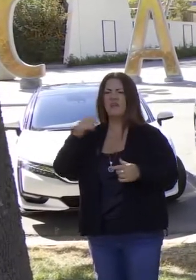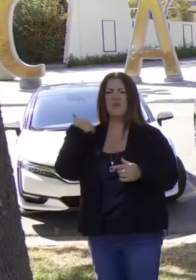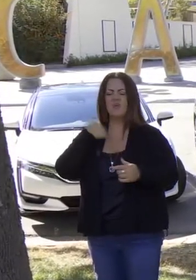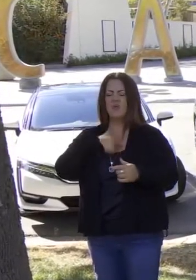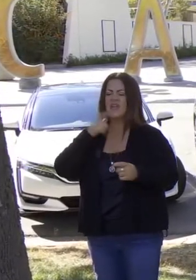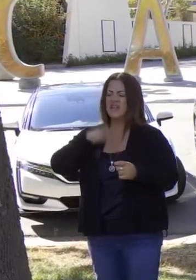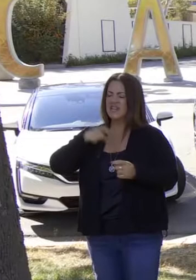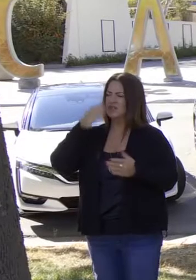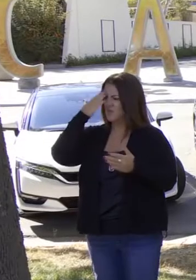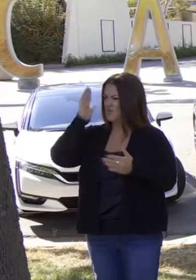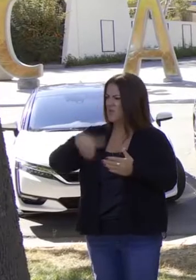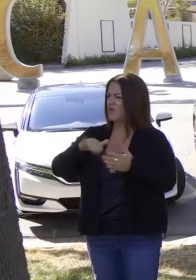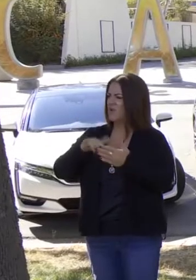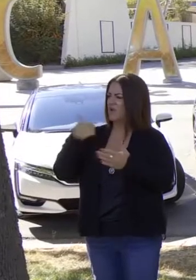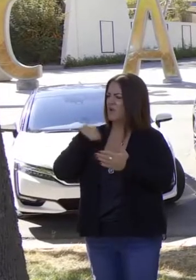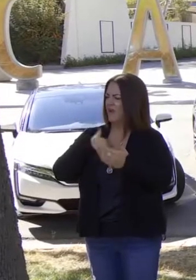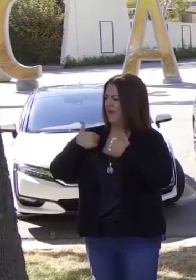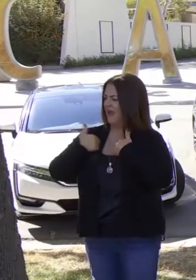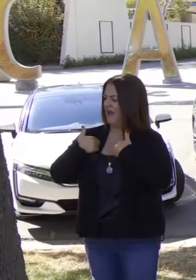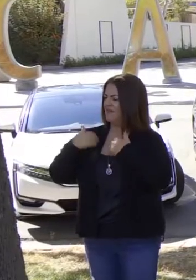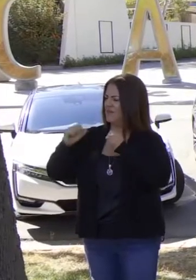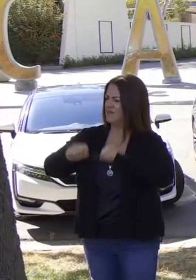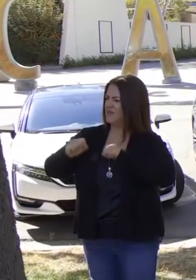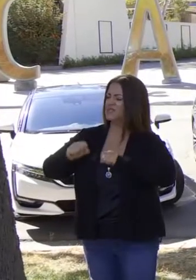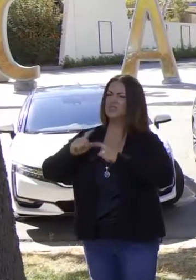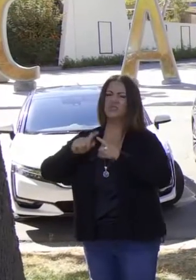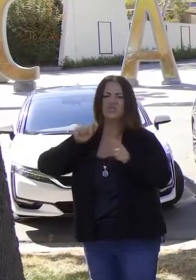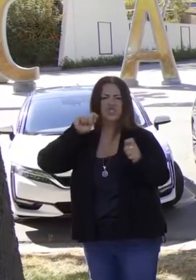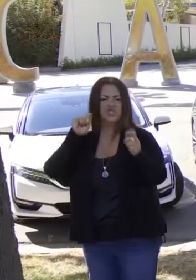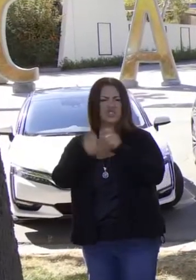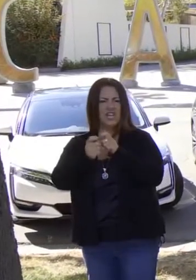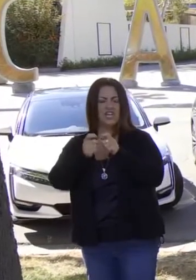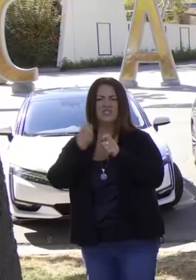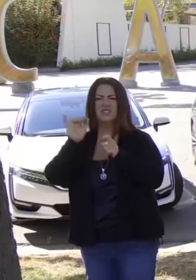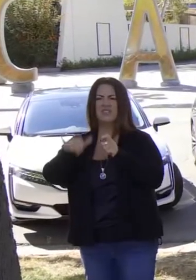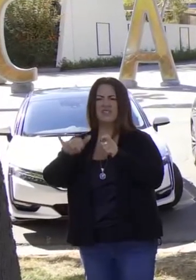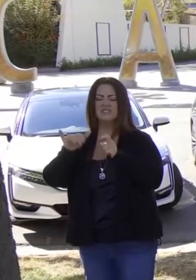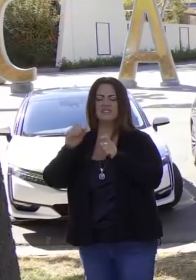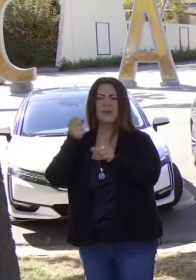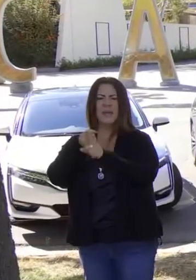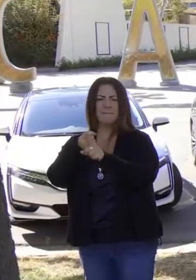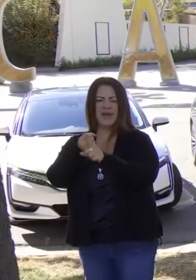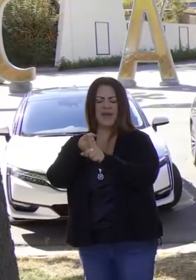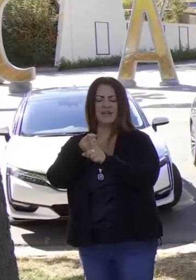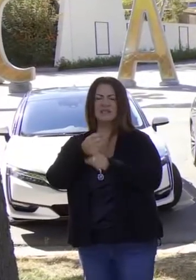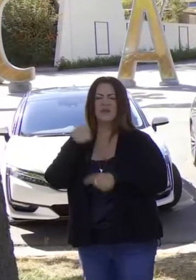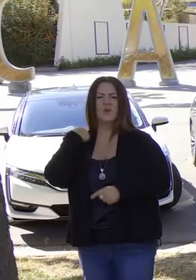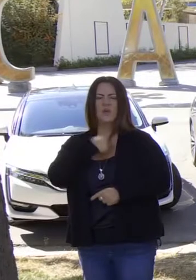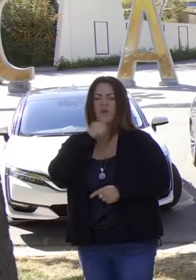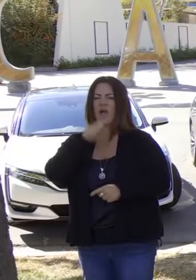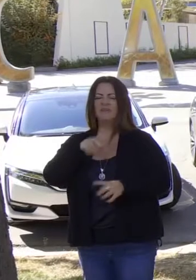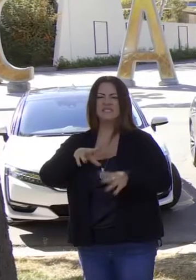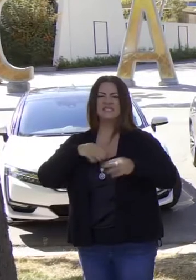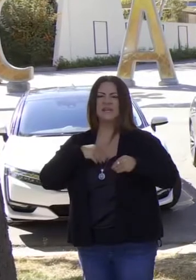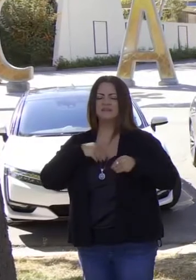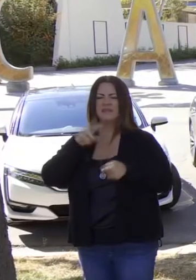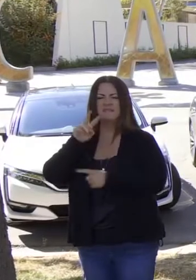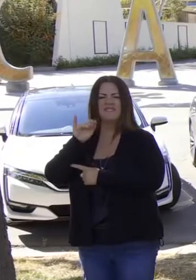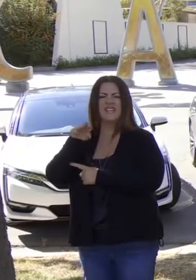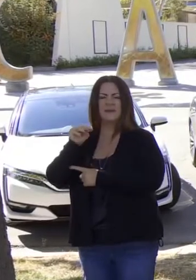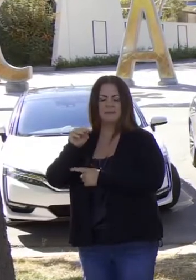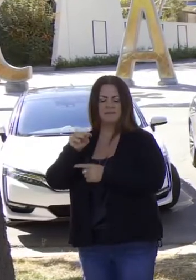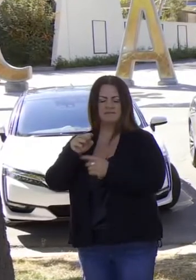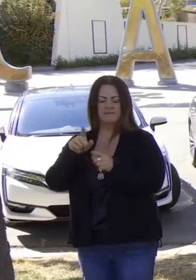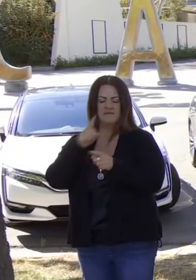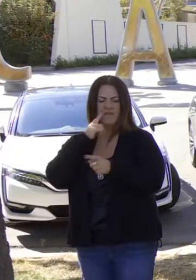respuesta. Reconciliando el hecho que tenemos una agencia para dar forma al debate, dar forma a nuestro futuro. No somos víctimas del destino